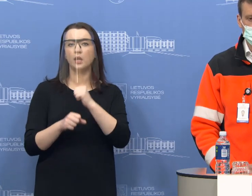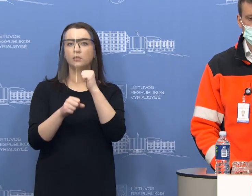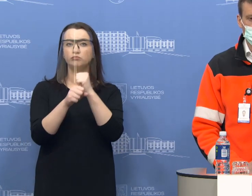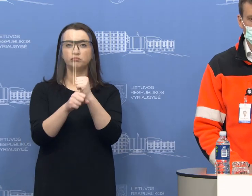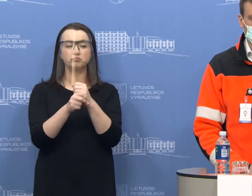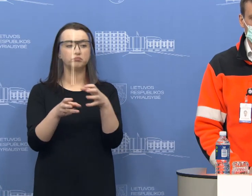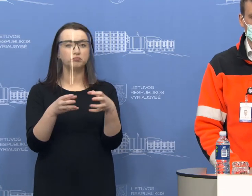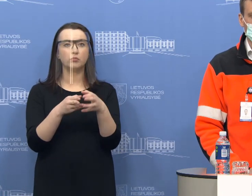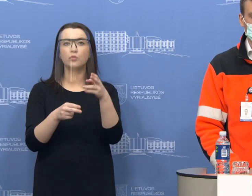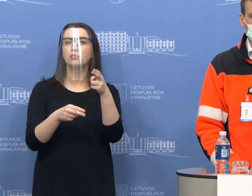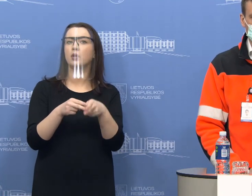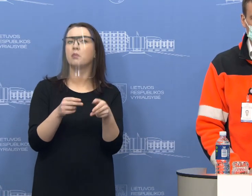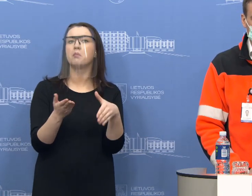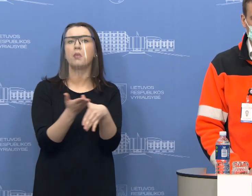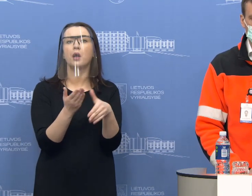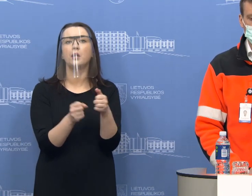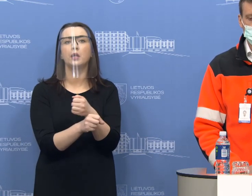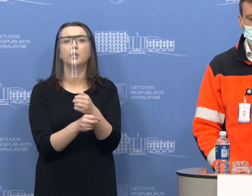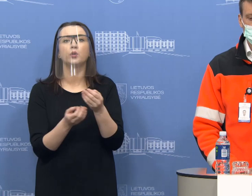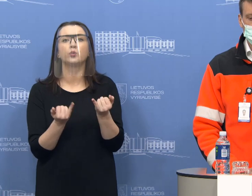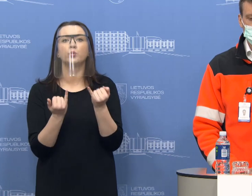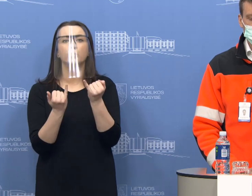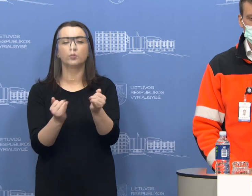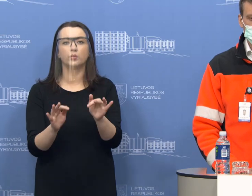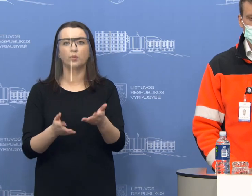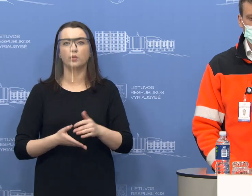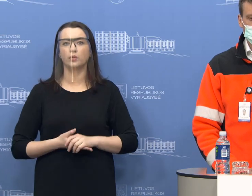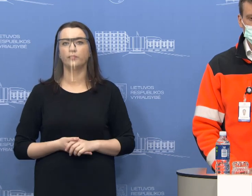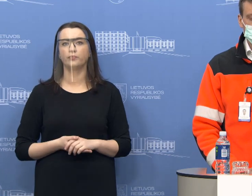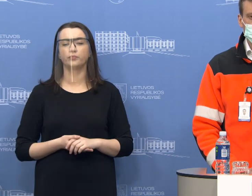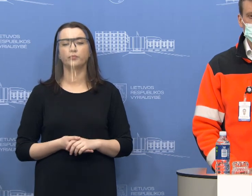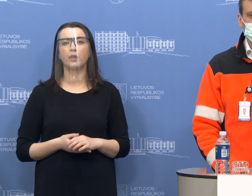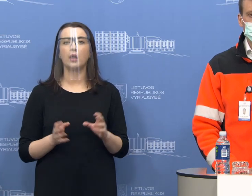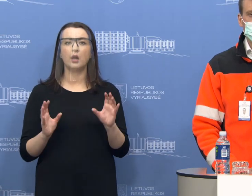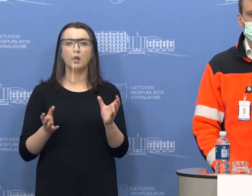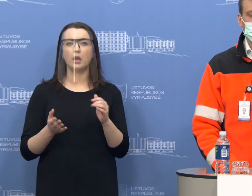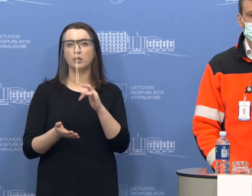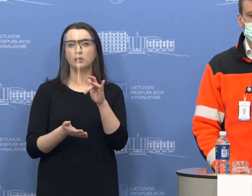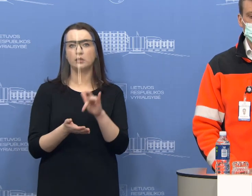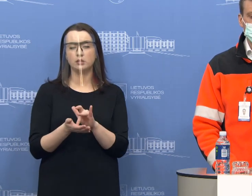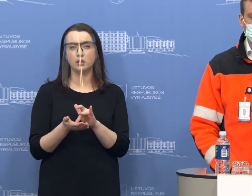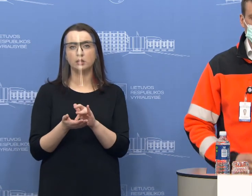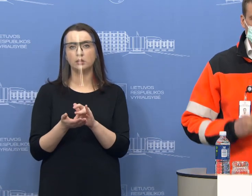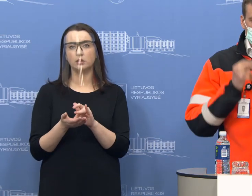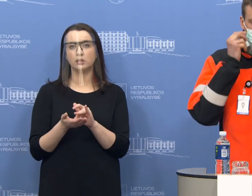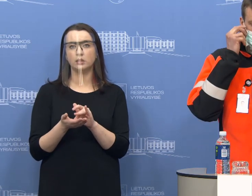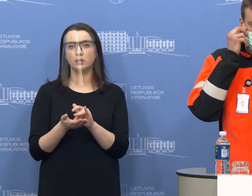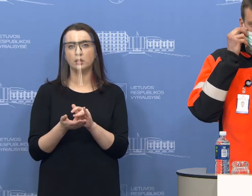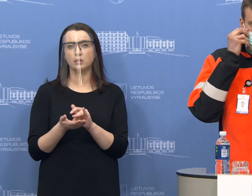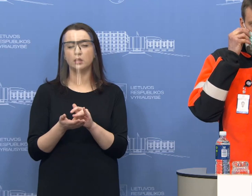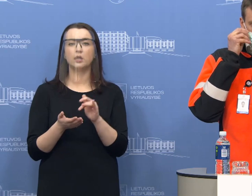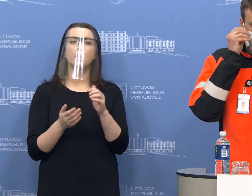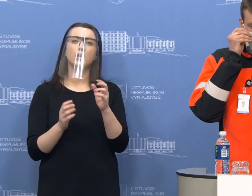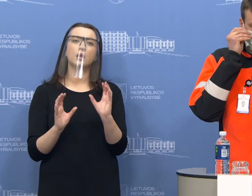personalas sprendžia kokią pagalbą jam teikti. Dabar klausia radiocentras, matau, kad ar turi klausimą Elanka ir Delfi, tai